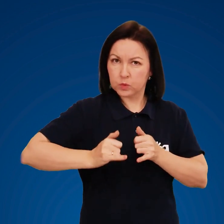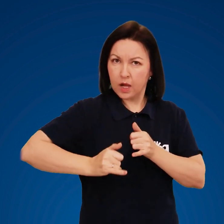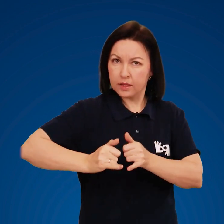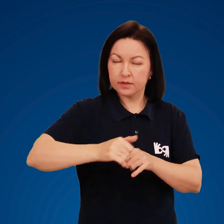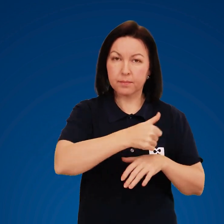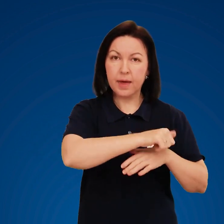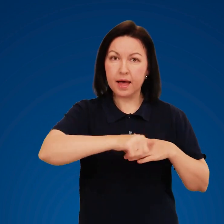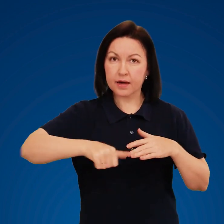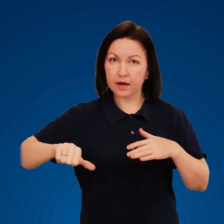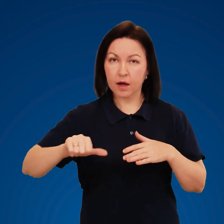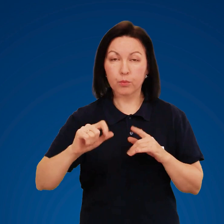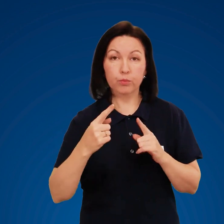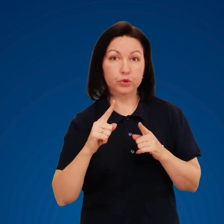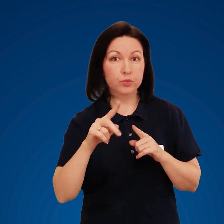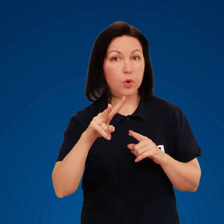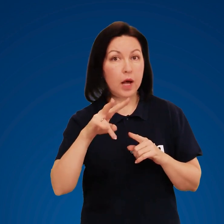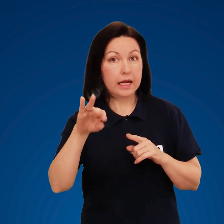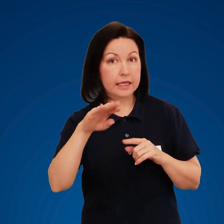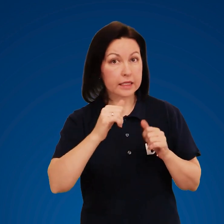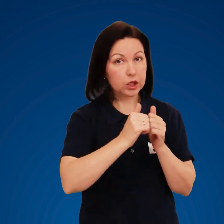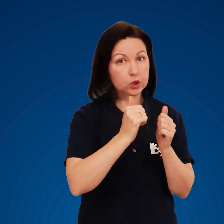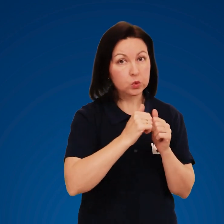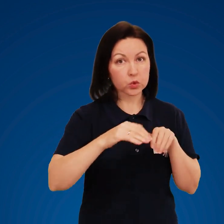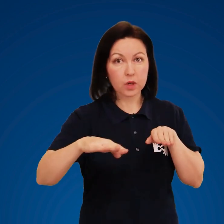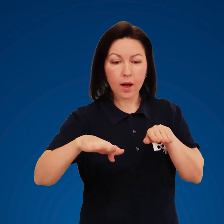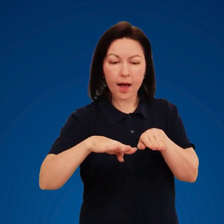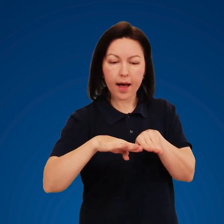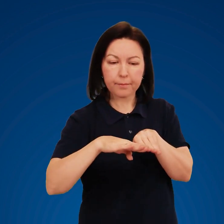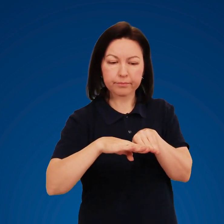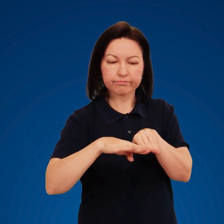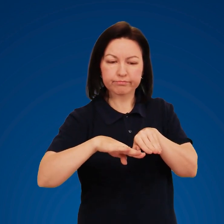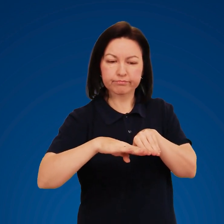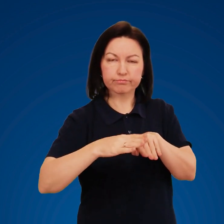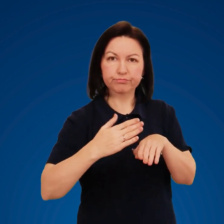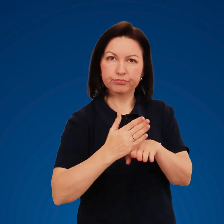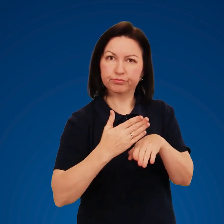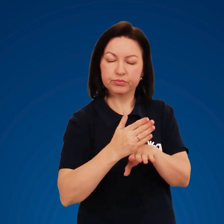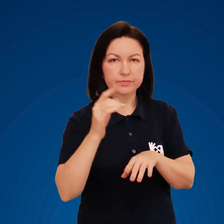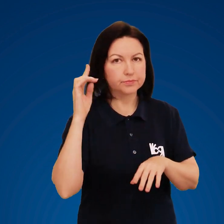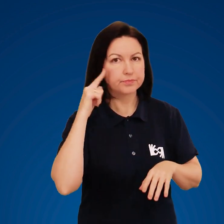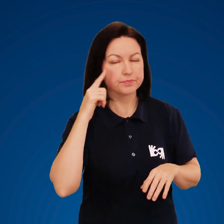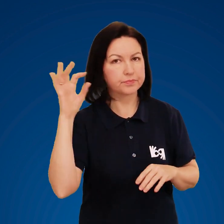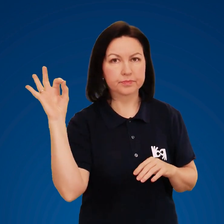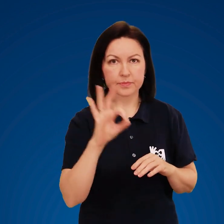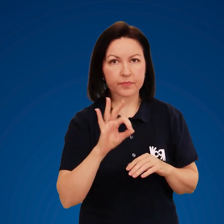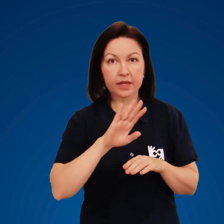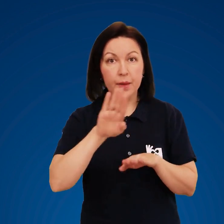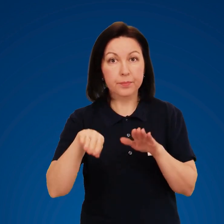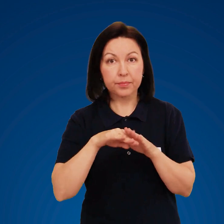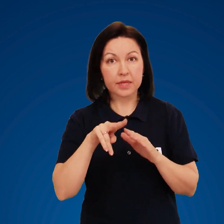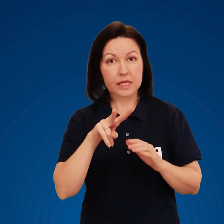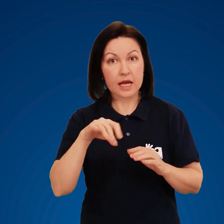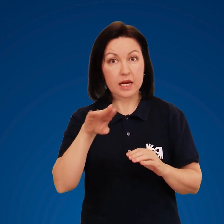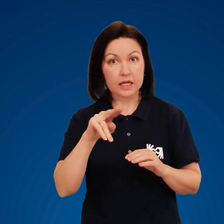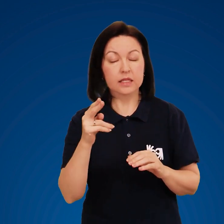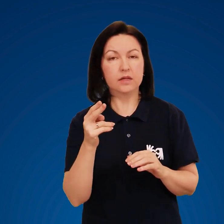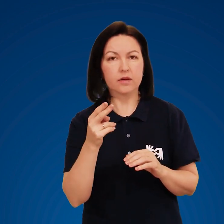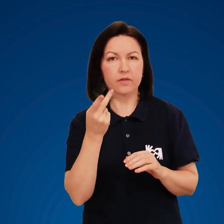спускайтеся з берега. Лід може нещільно з'єднуватися із сушою, можливі тріщини,